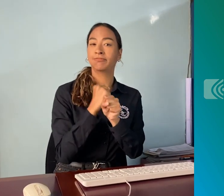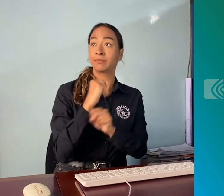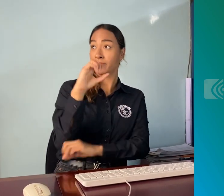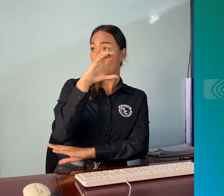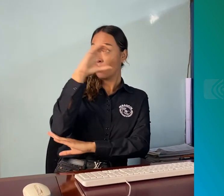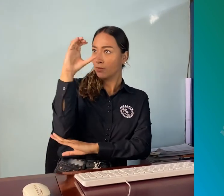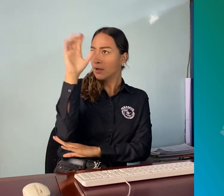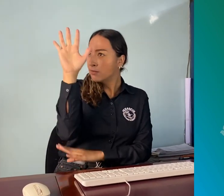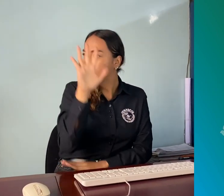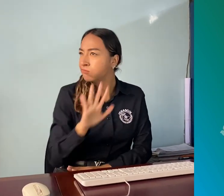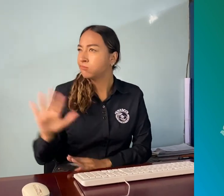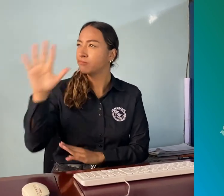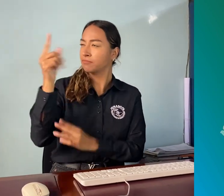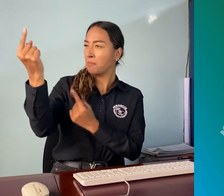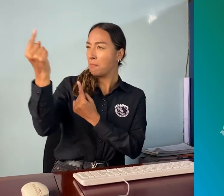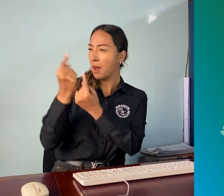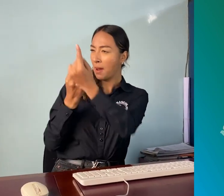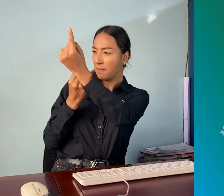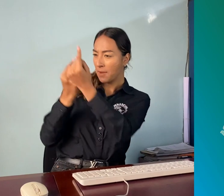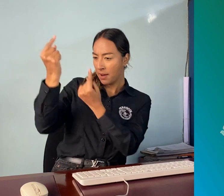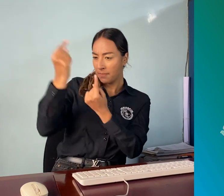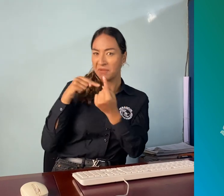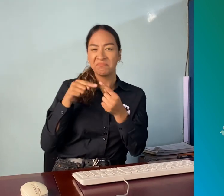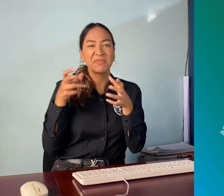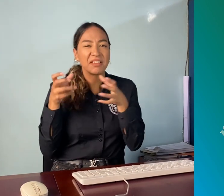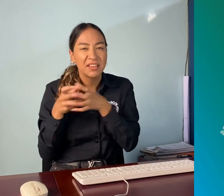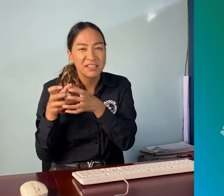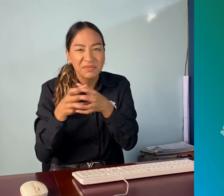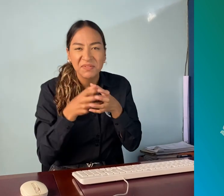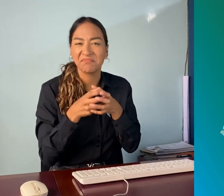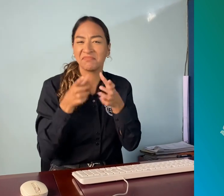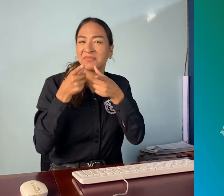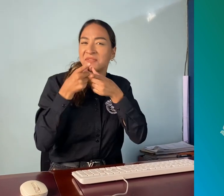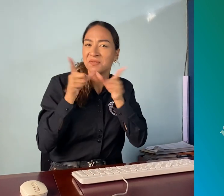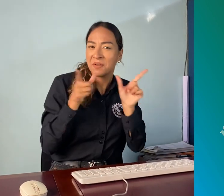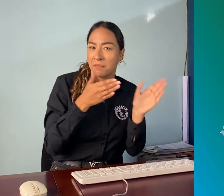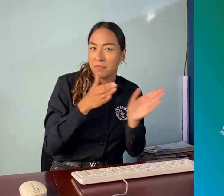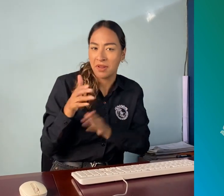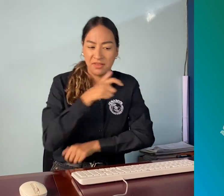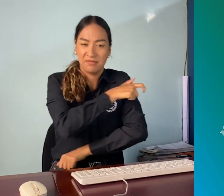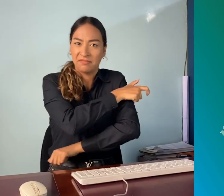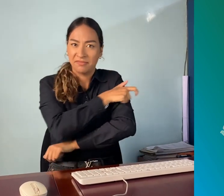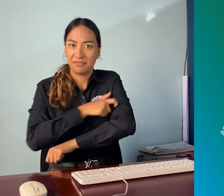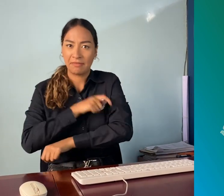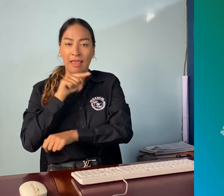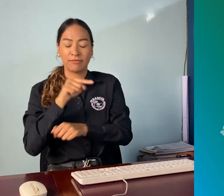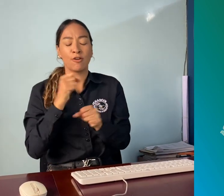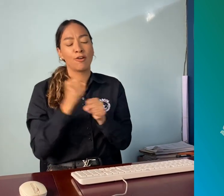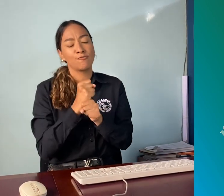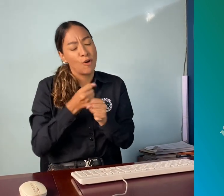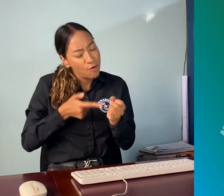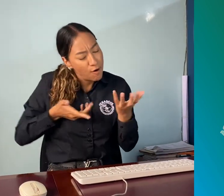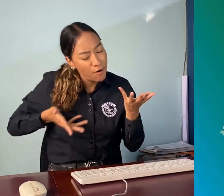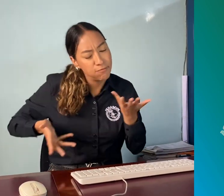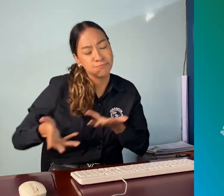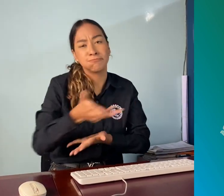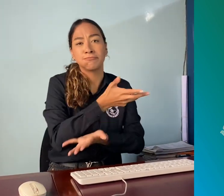Para llegar a esa seña se realizó un trabajo con las asociaciones de toda Colombia. Y un proceso de